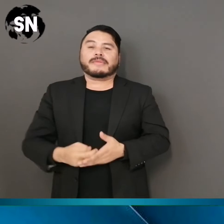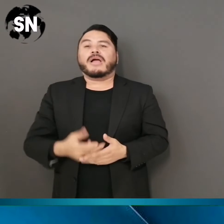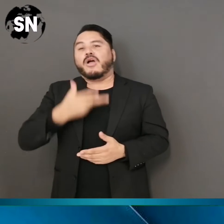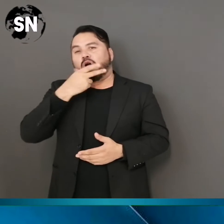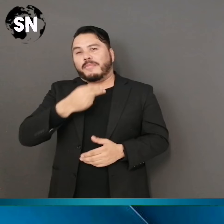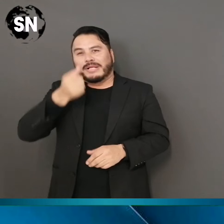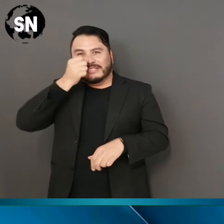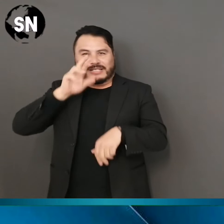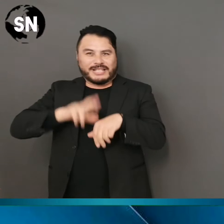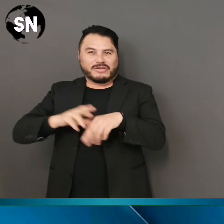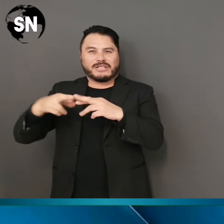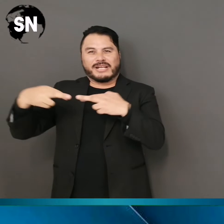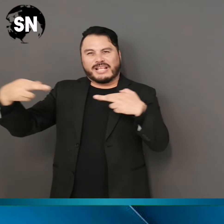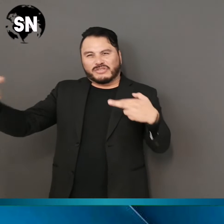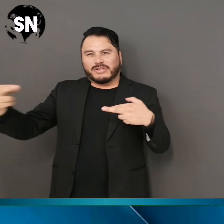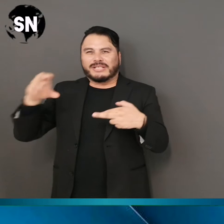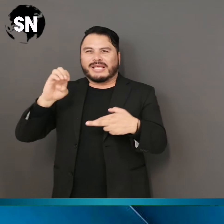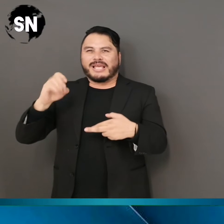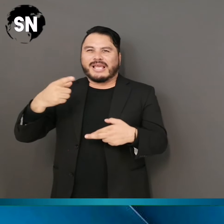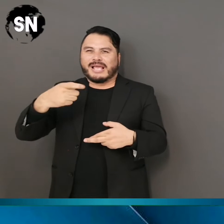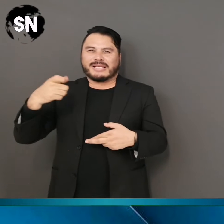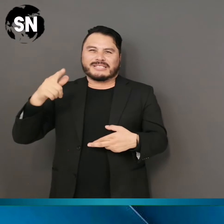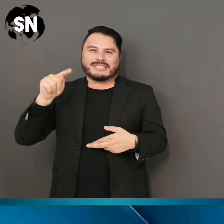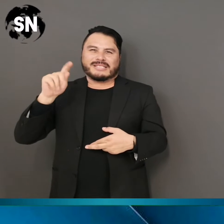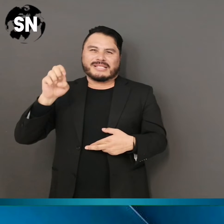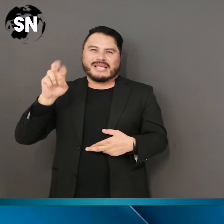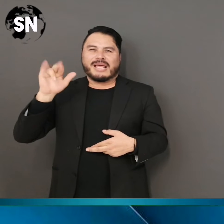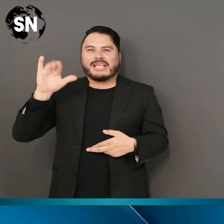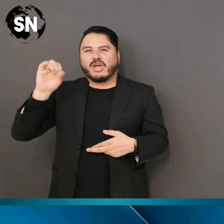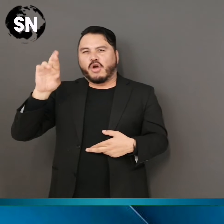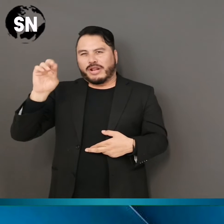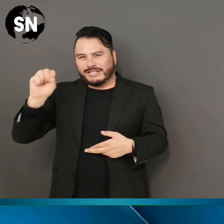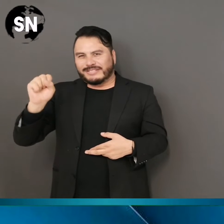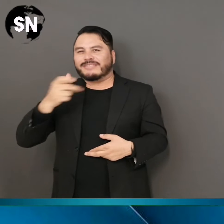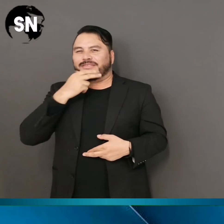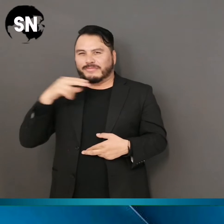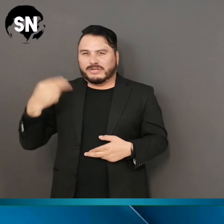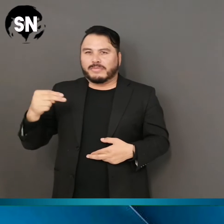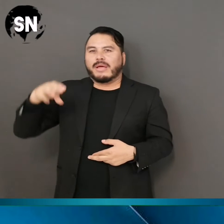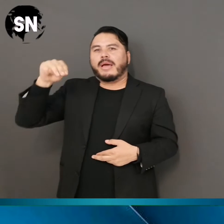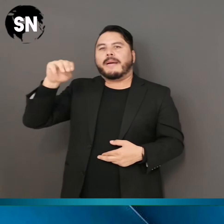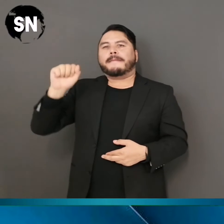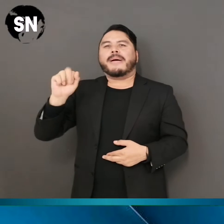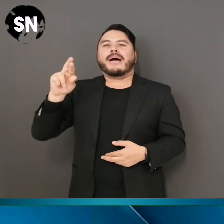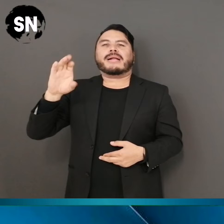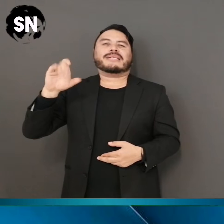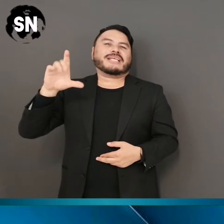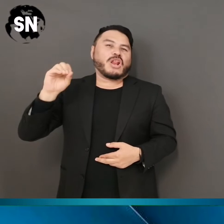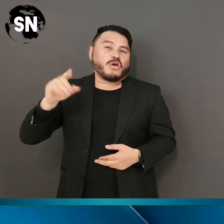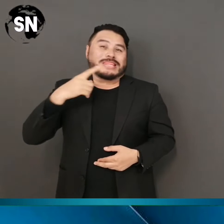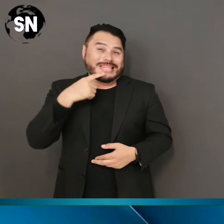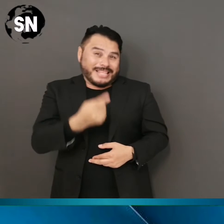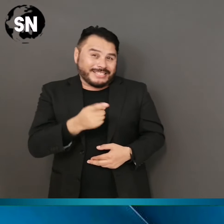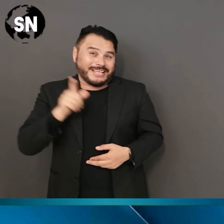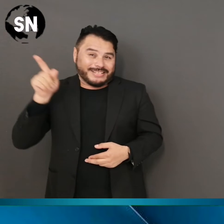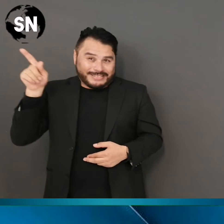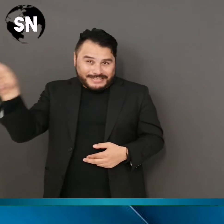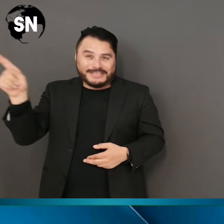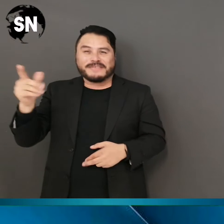Estados Unidos, Donald Trump. El secretario de Relaciones Exteriores de México, Marcelo Ebrard, consideró al presidente Donald Trump como un amigo